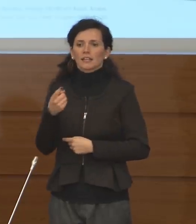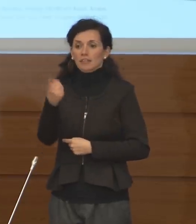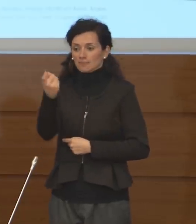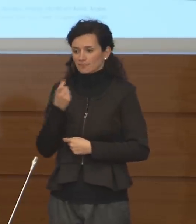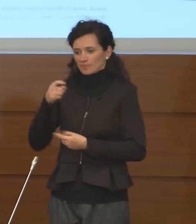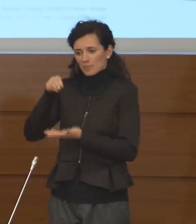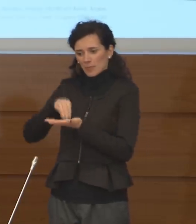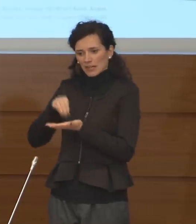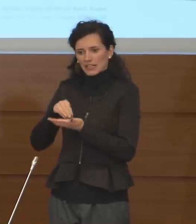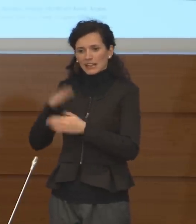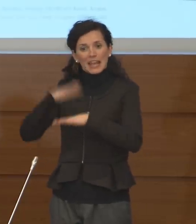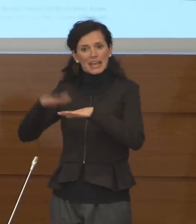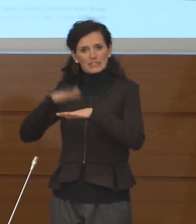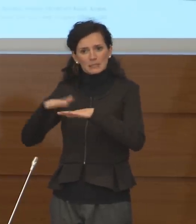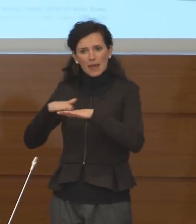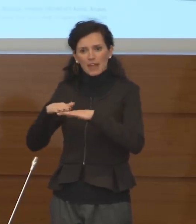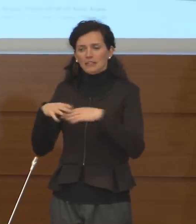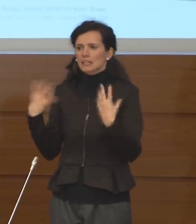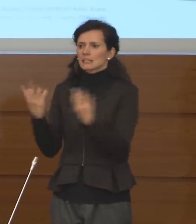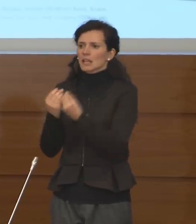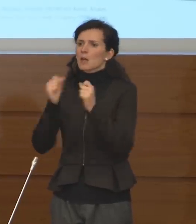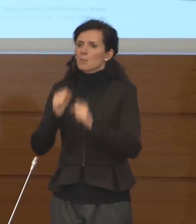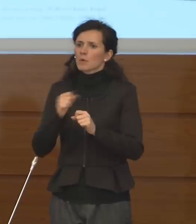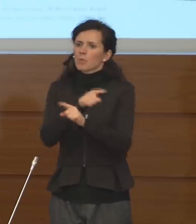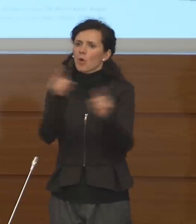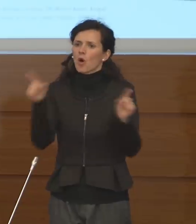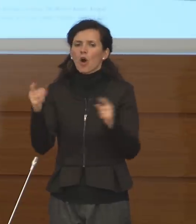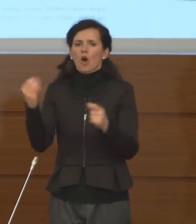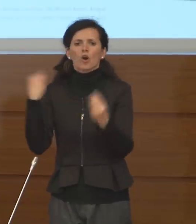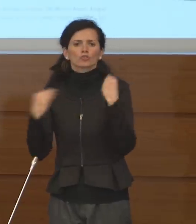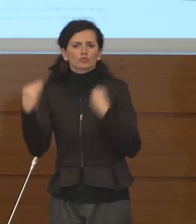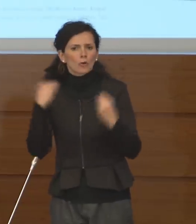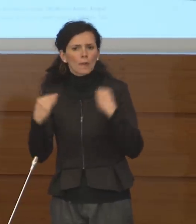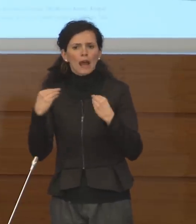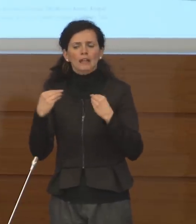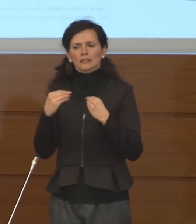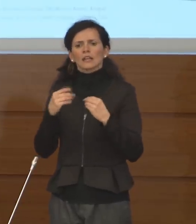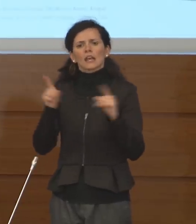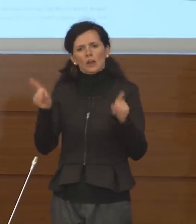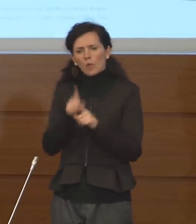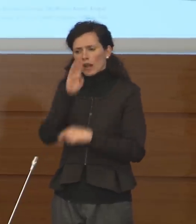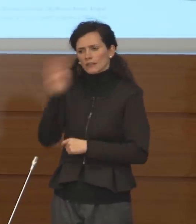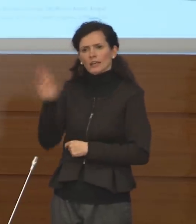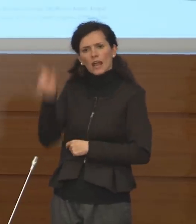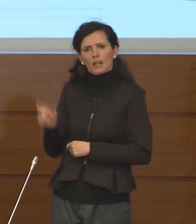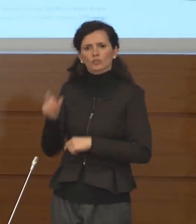esperti farete e faremo le domande anche noi agli esperti.